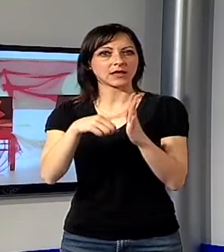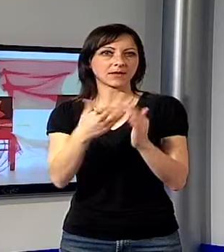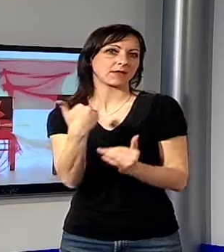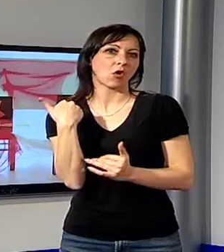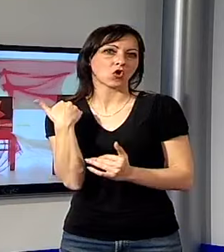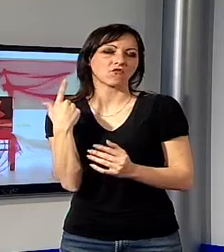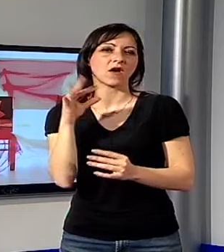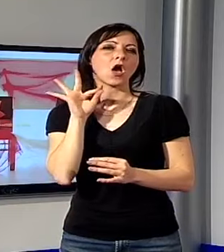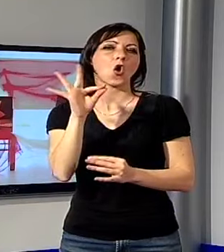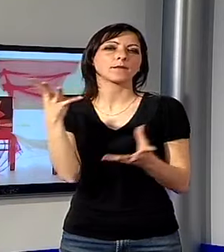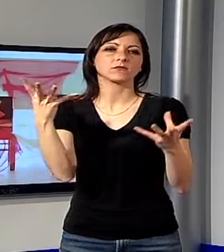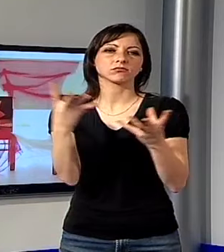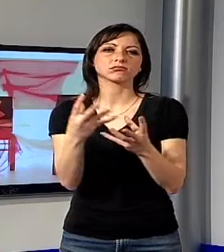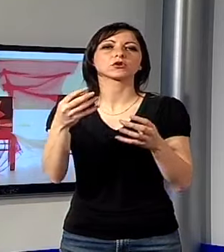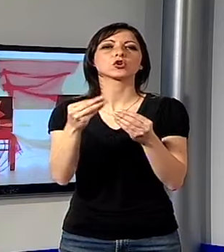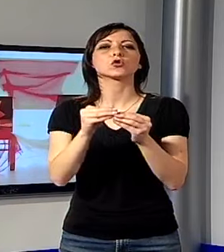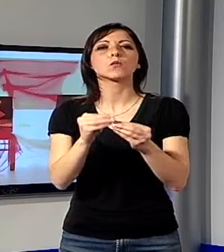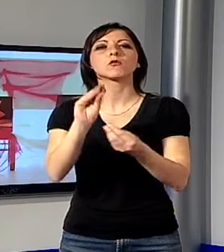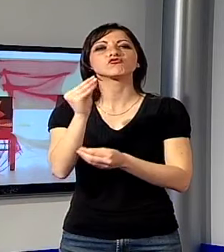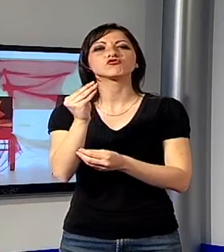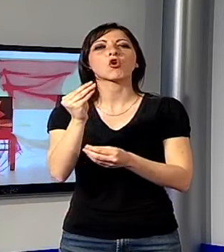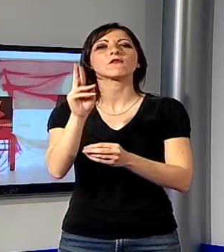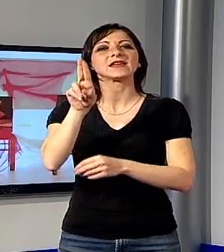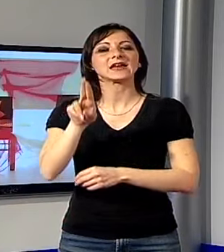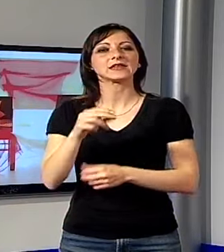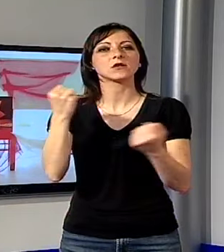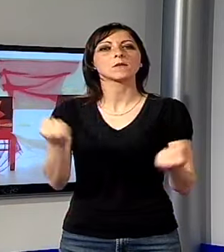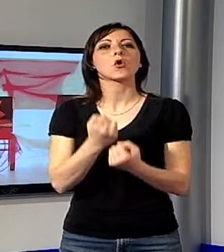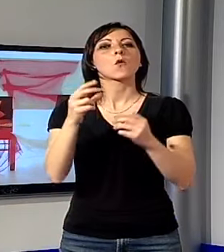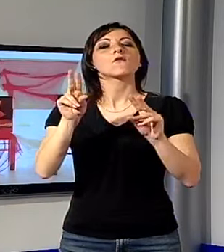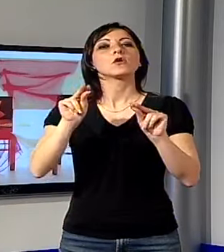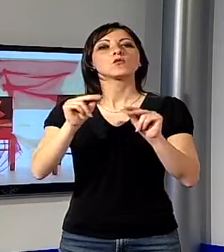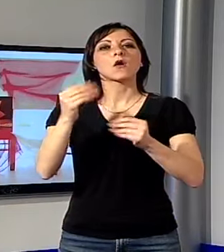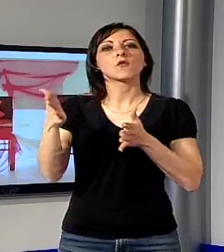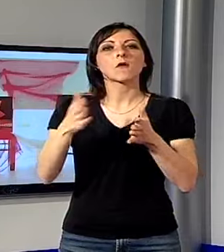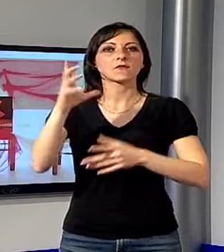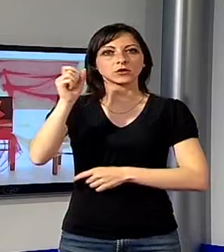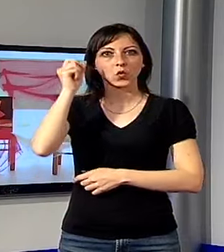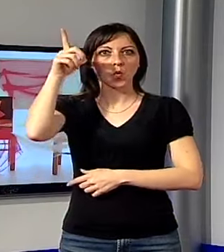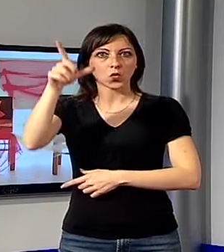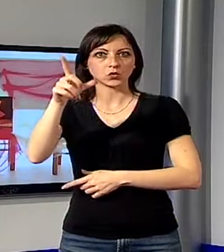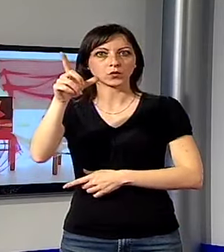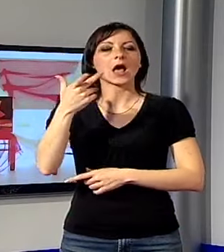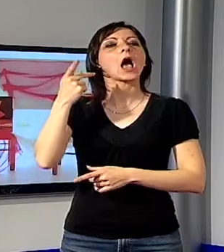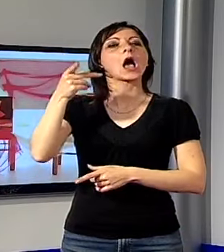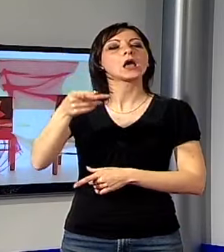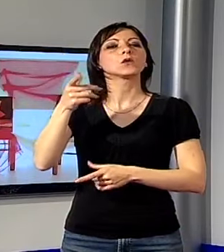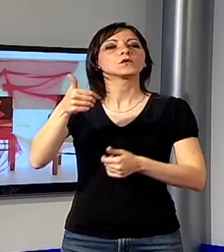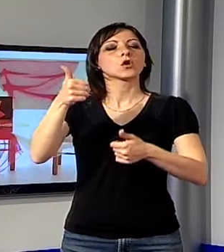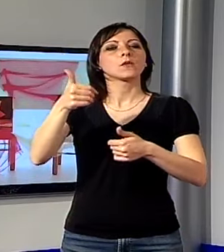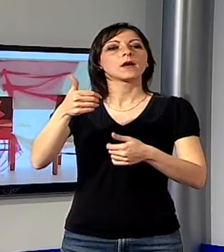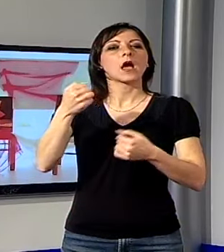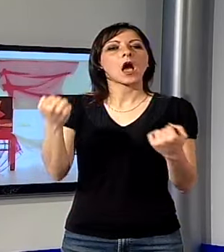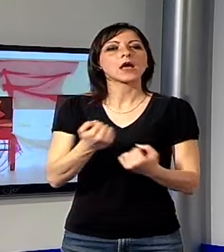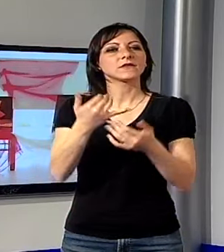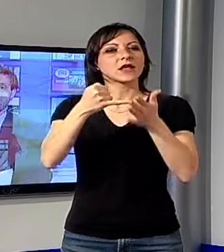raggruppare i giovani artisti emergenti e non, promuovendo così un nuovo movimento culturale. Si tratta dell'atto conclusivo di un contest che